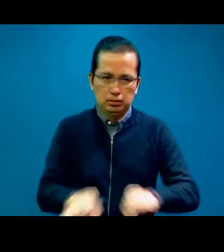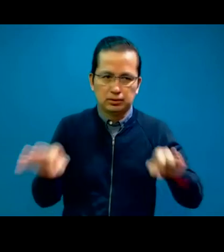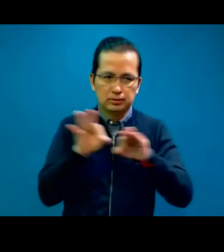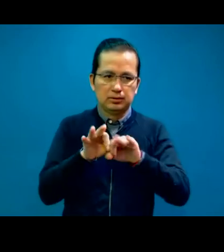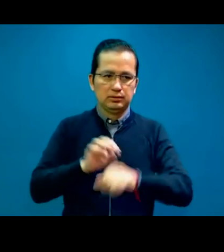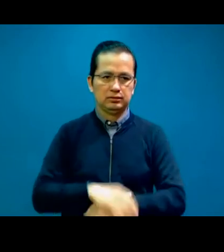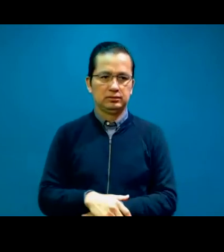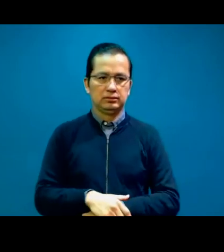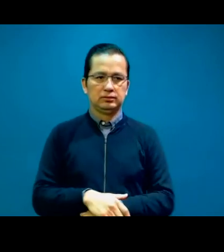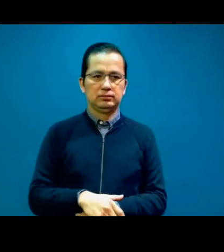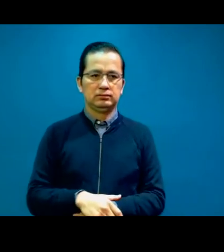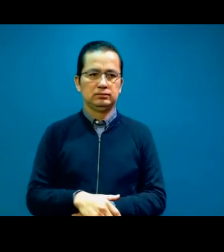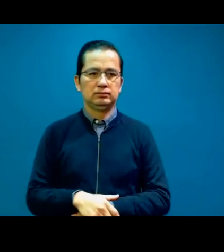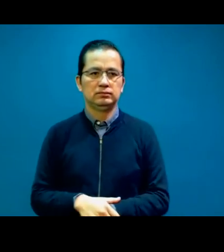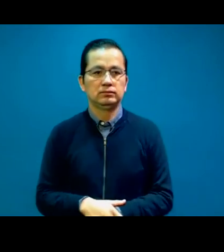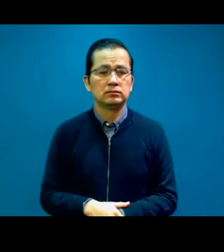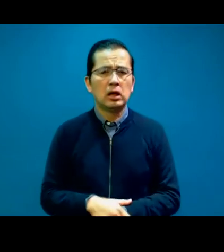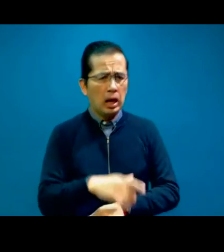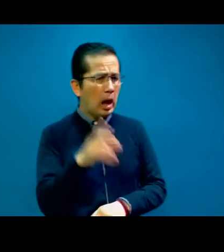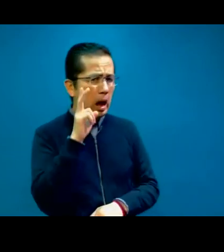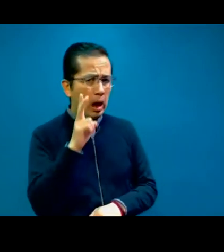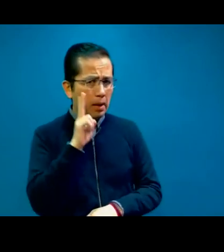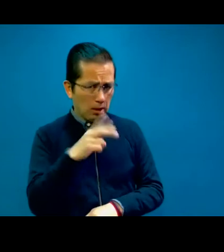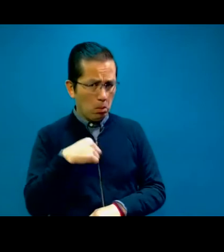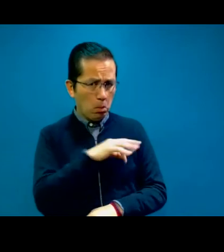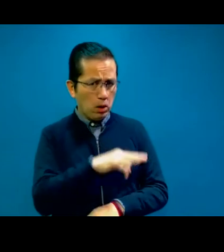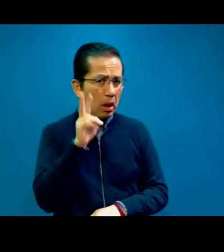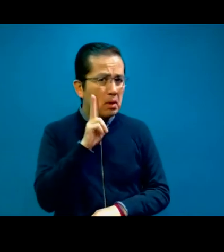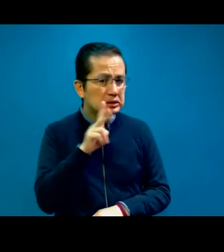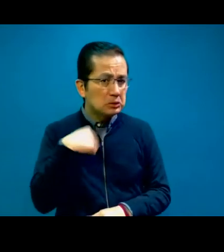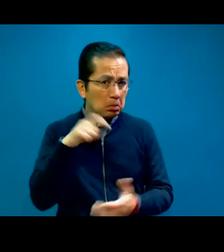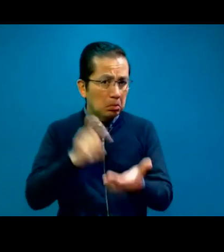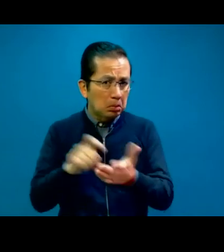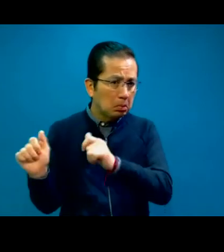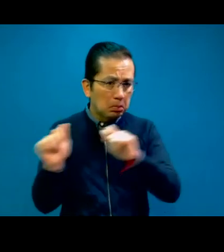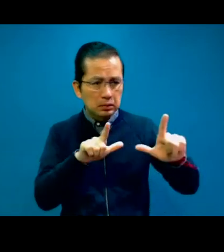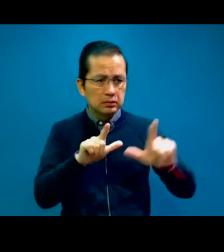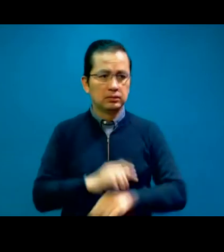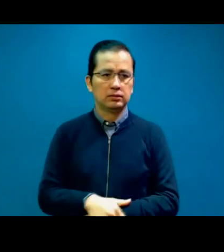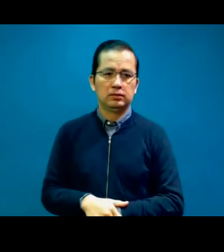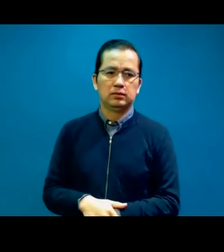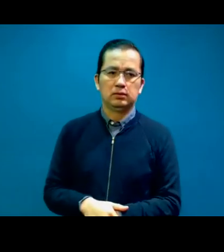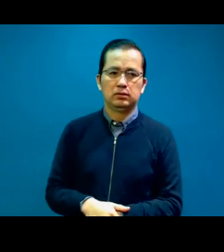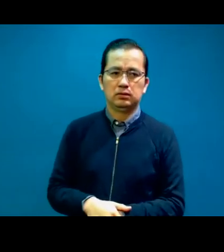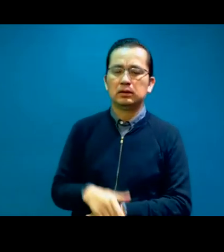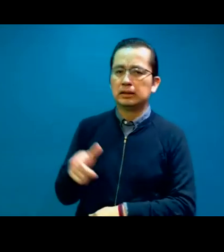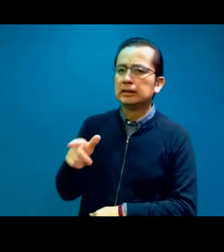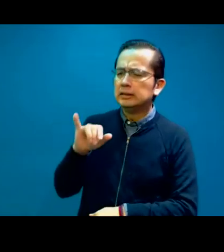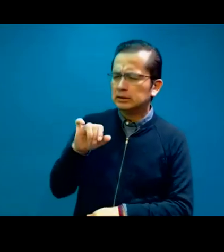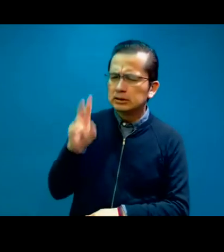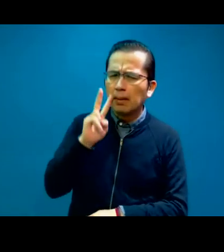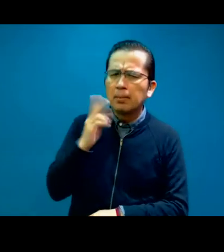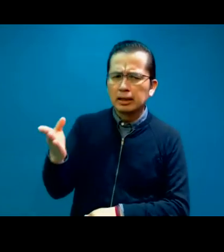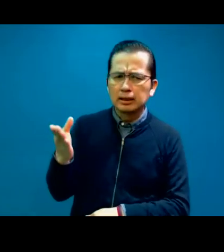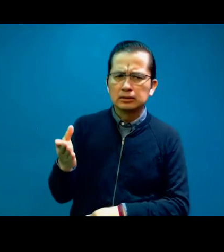¿Puedo, a ver? ¿Puedo probar si...? Sí, por favor, sí. Si no, tenemos aquí a Cecilia también de Argentina que me ayude. Hace rato